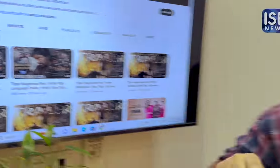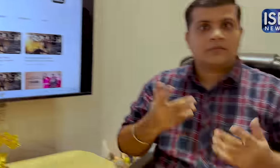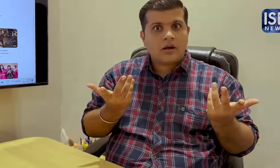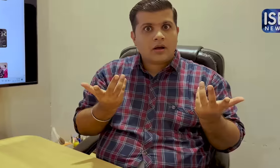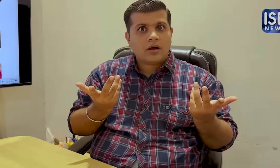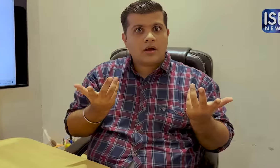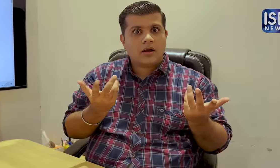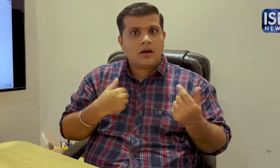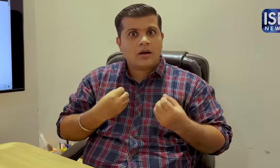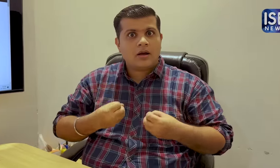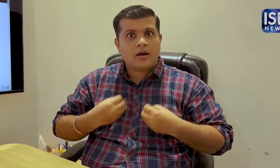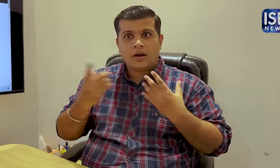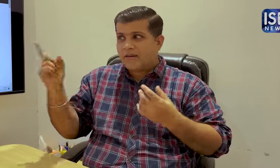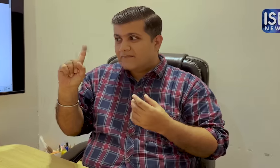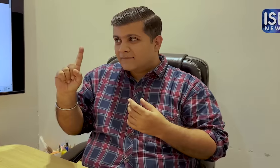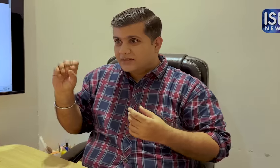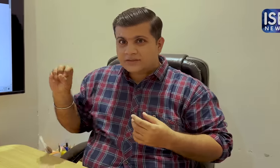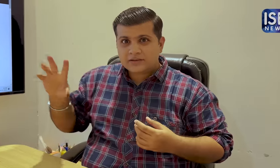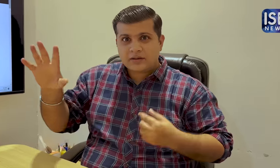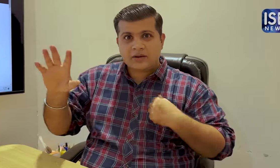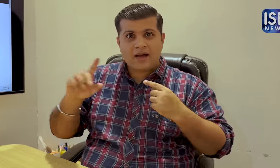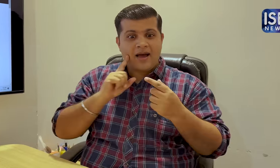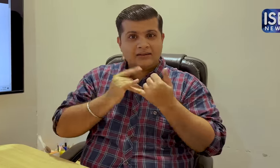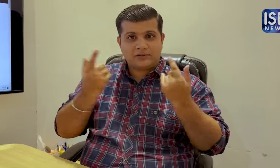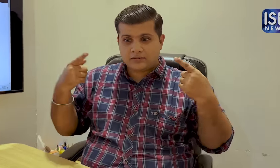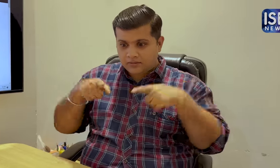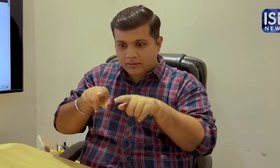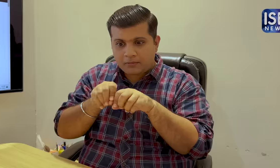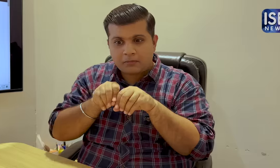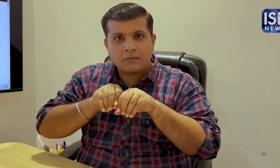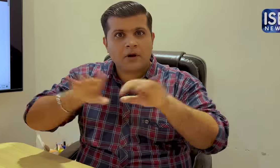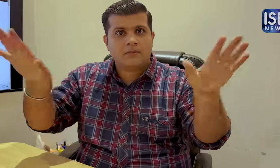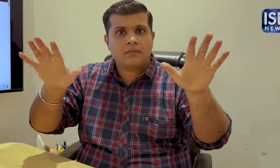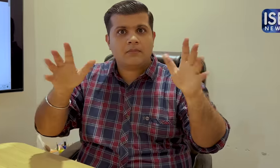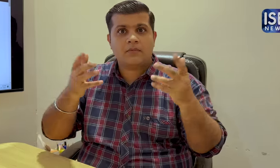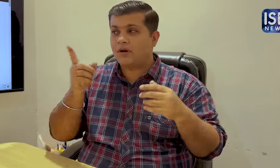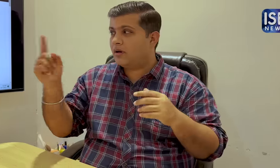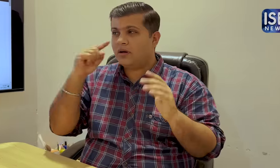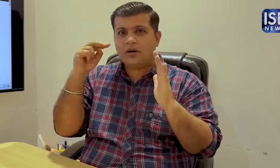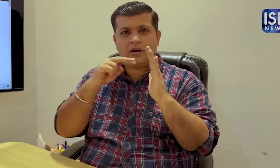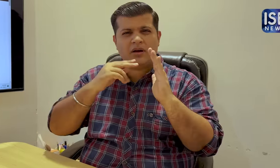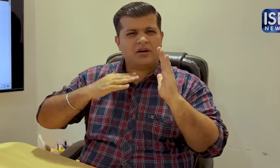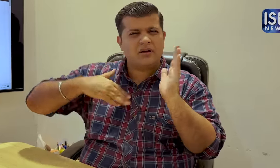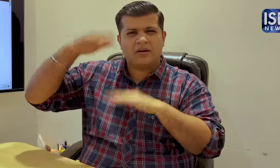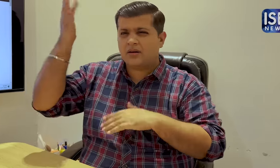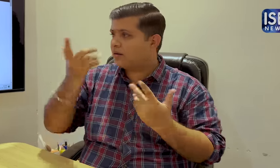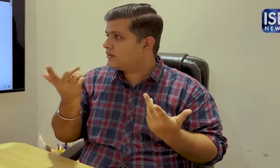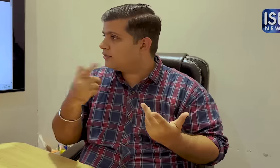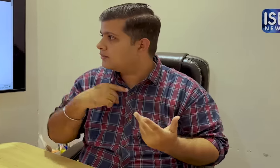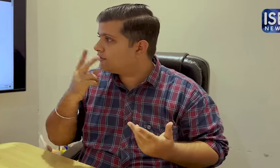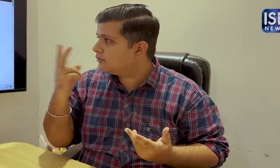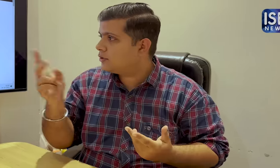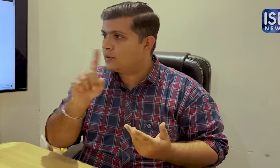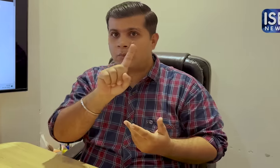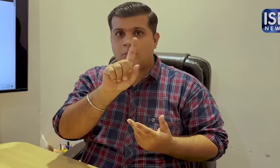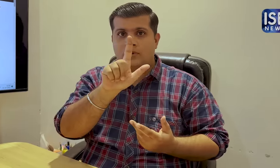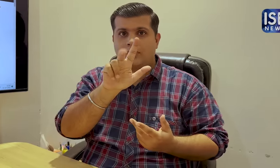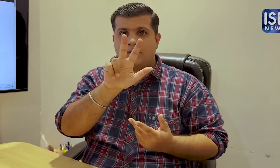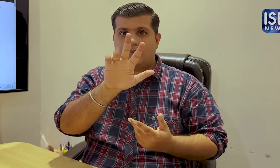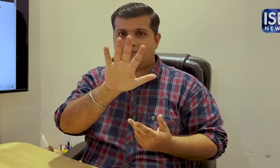बहुत खुब मैं बहुत खुश हूँ कि पहली बार आयसल ट्रेलर अन्य ट्रेलरों के साथ रिलीज हो रहा है दोनों वीडियो को 1,85,000 और